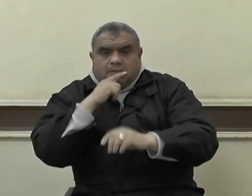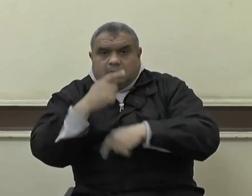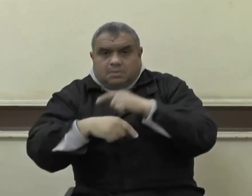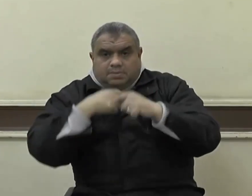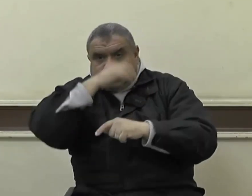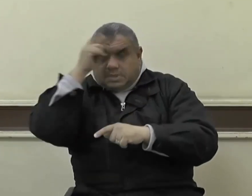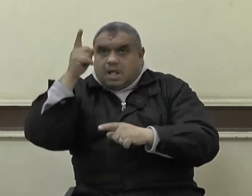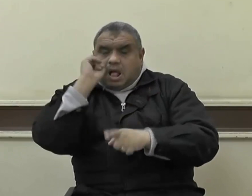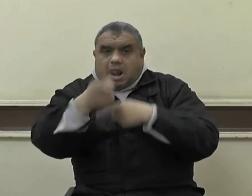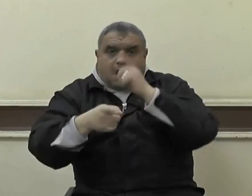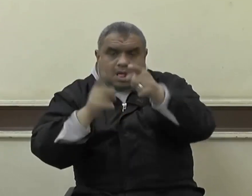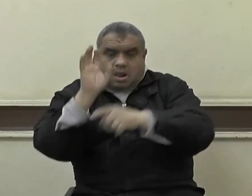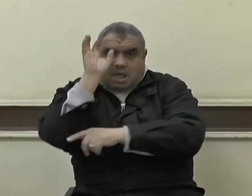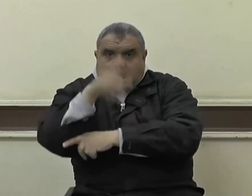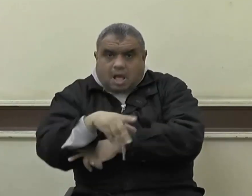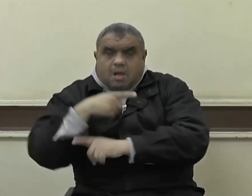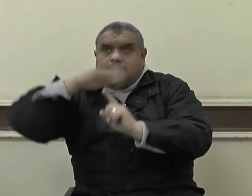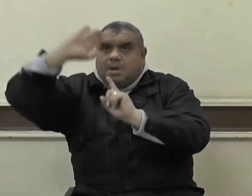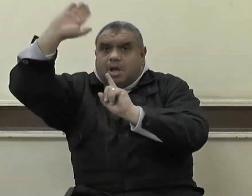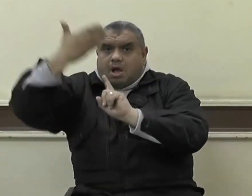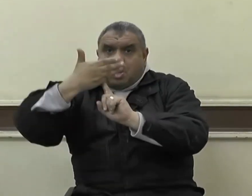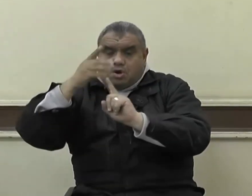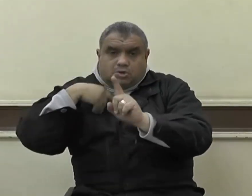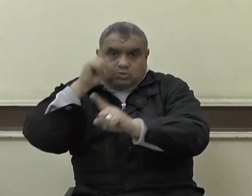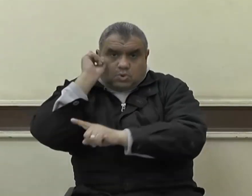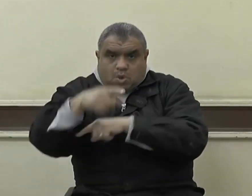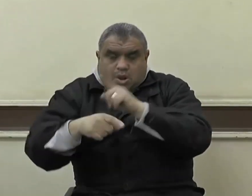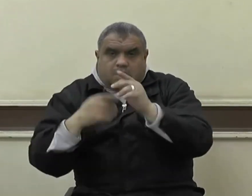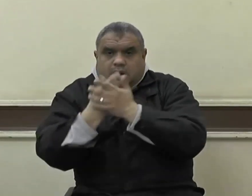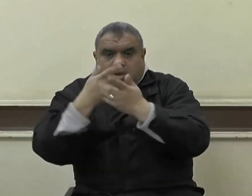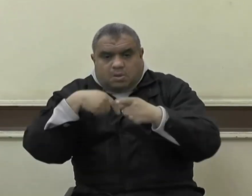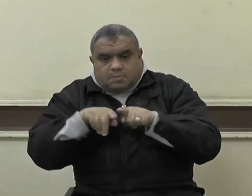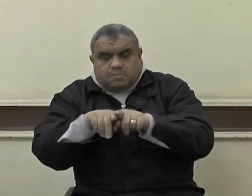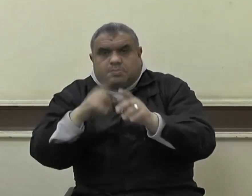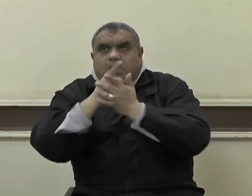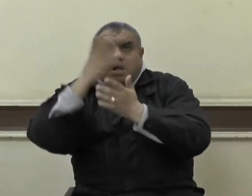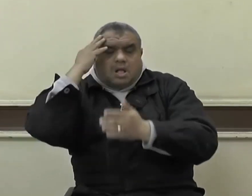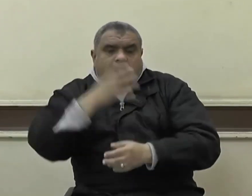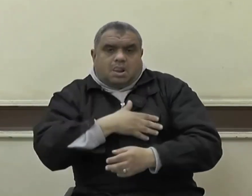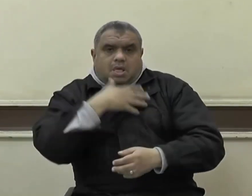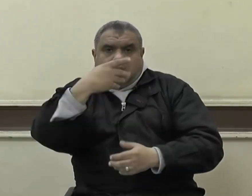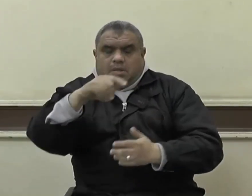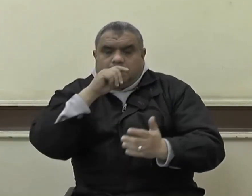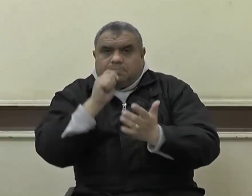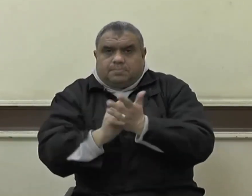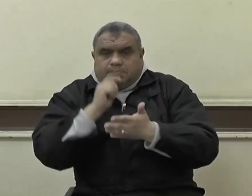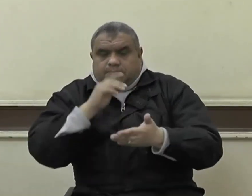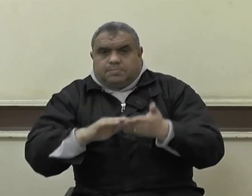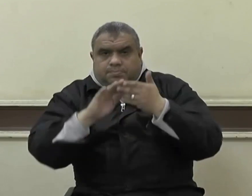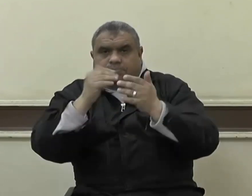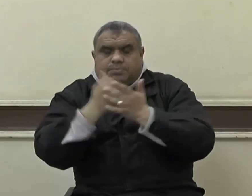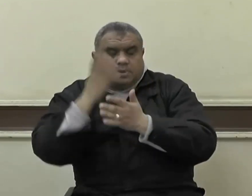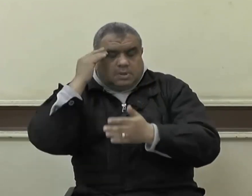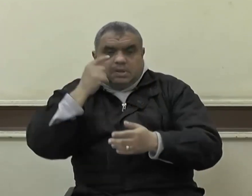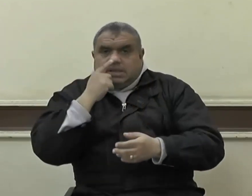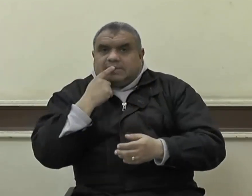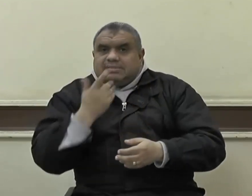جل وعلا ومن يطع الله والرسول فأولئك مع الذين أنعم الله عليهم من